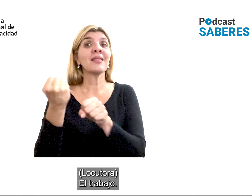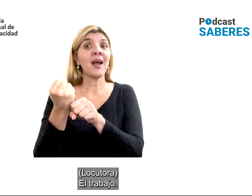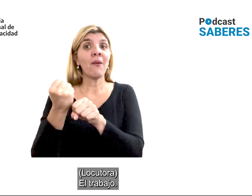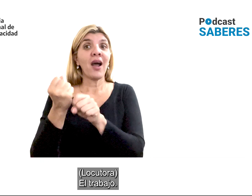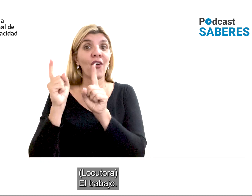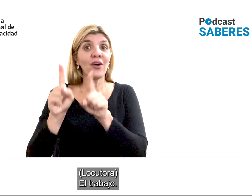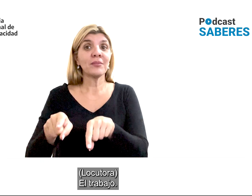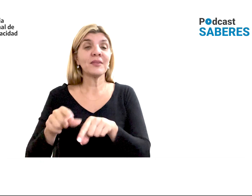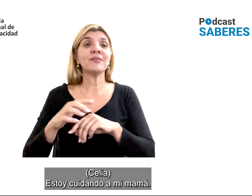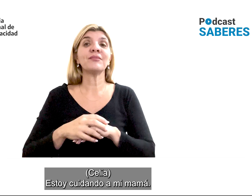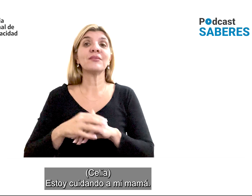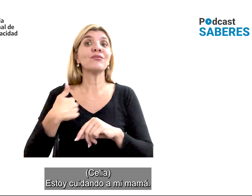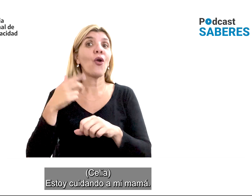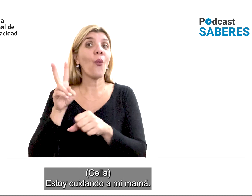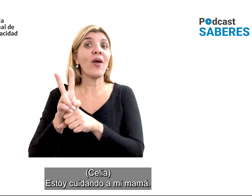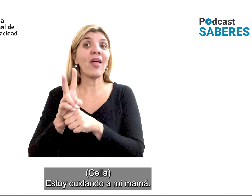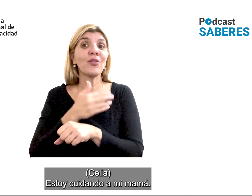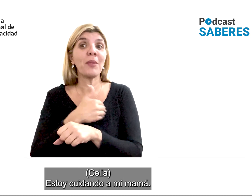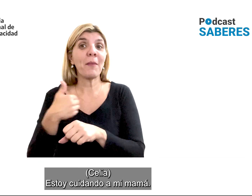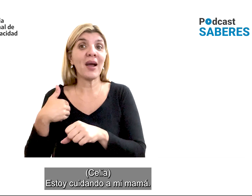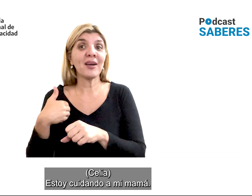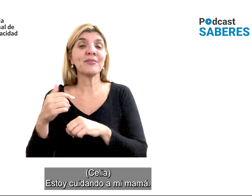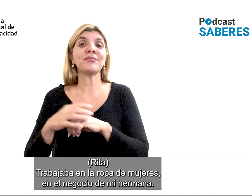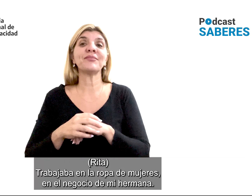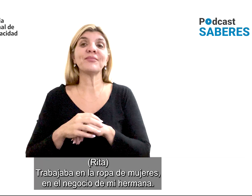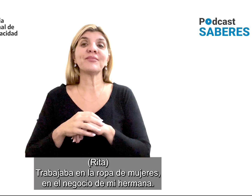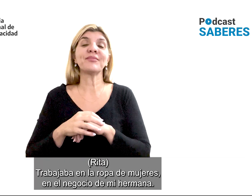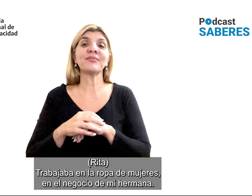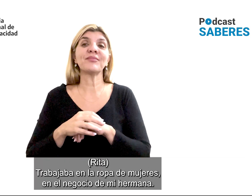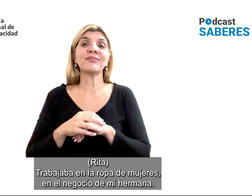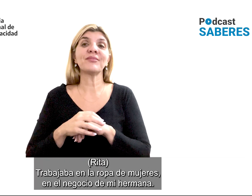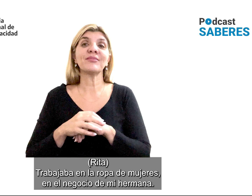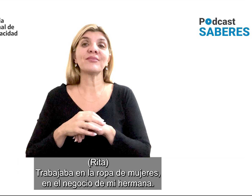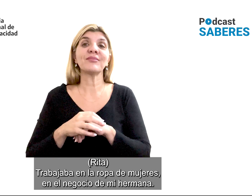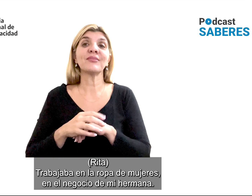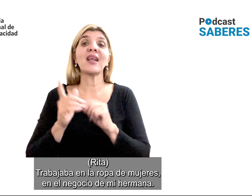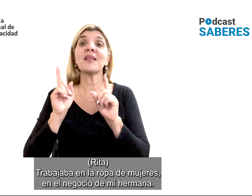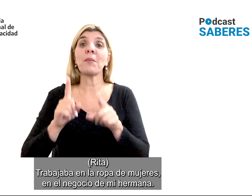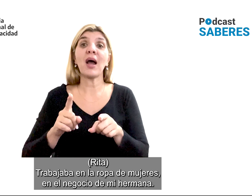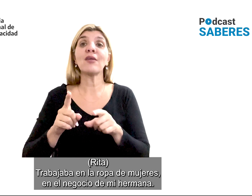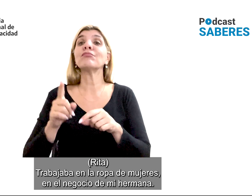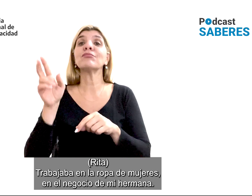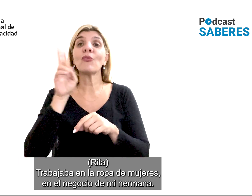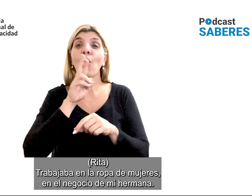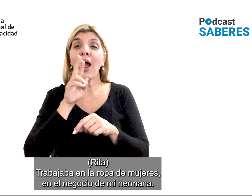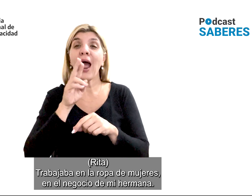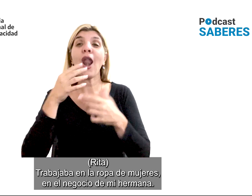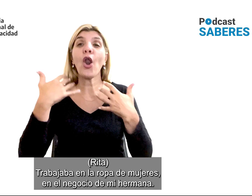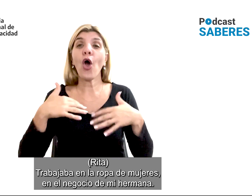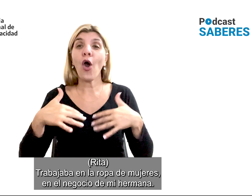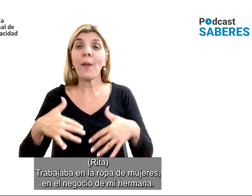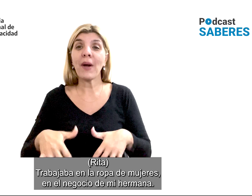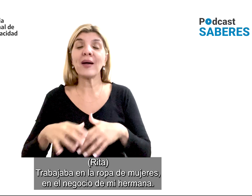El trabajo. Estaba cuidando a mi mamá. Abajaba la ropa de mujeres